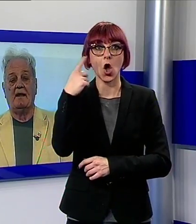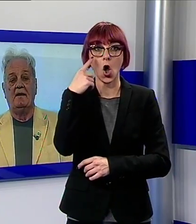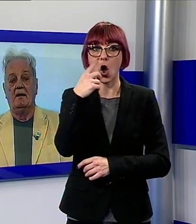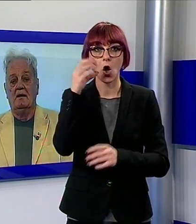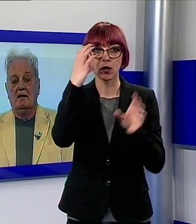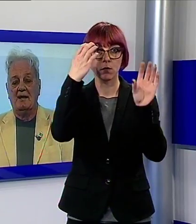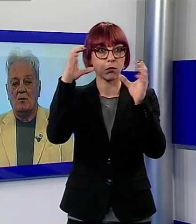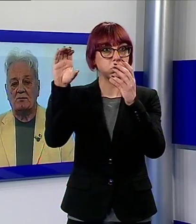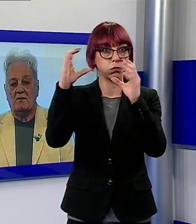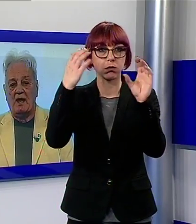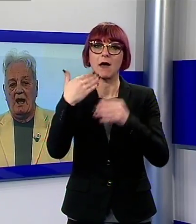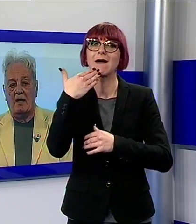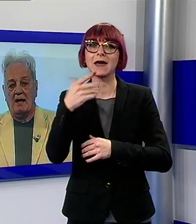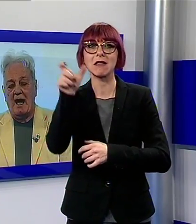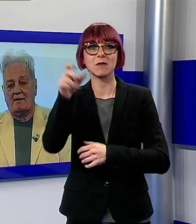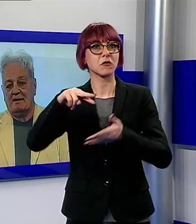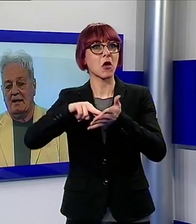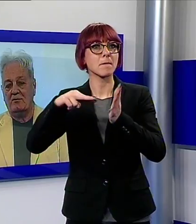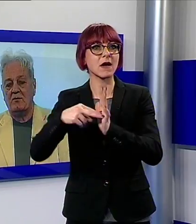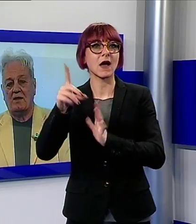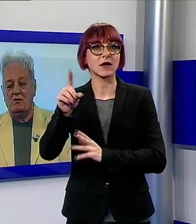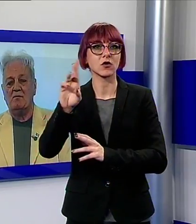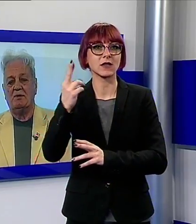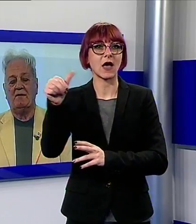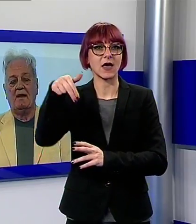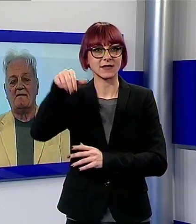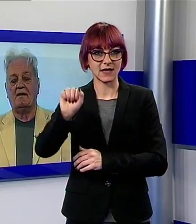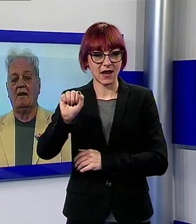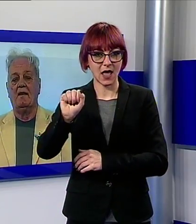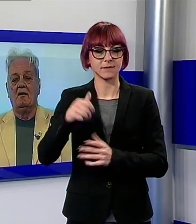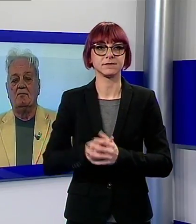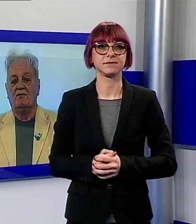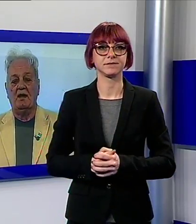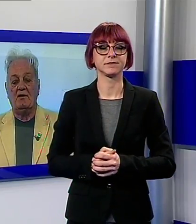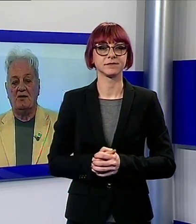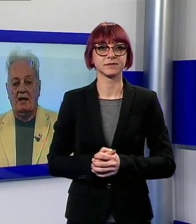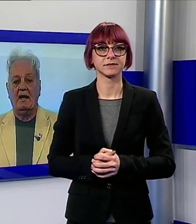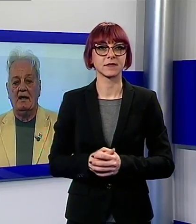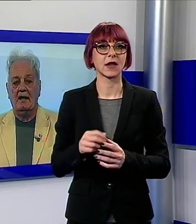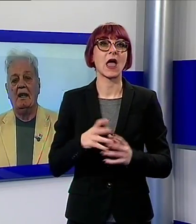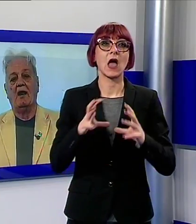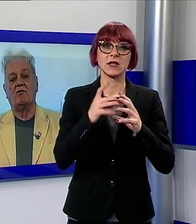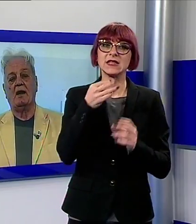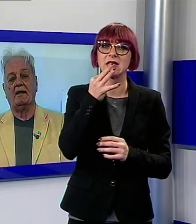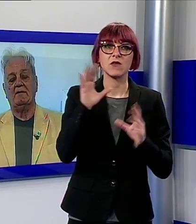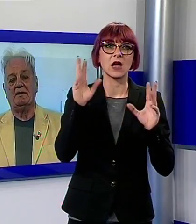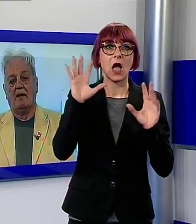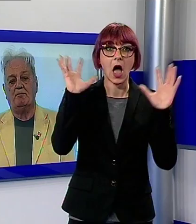l'incontro fra arte e industria non poteva essere più felice e la sua creatività più